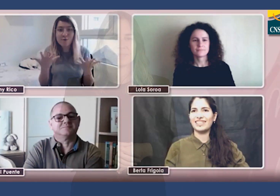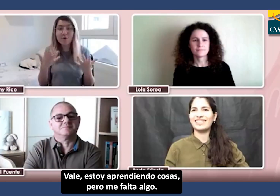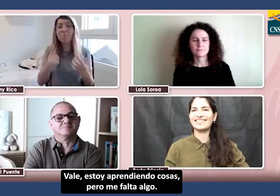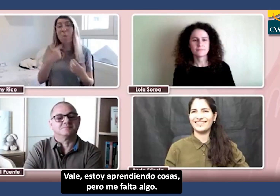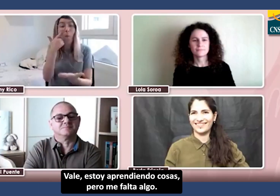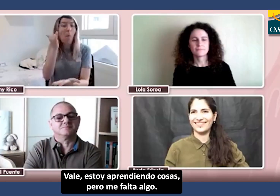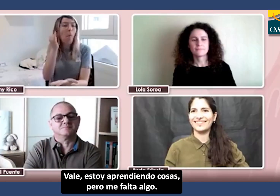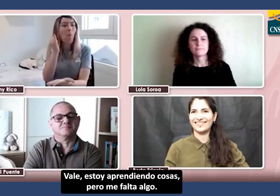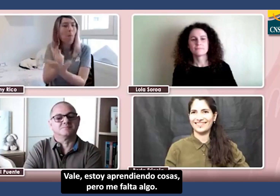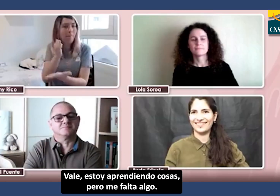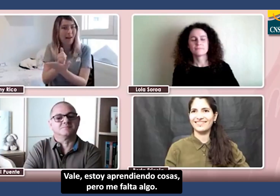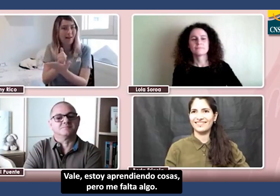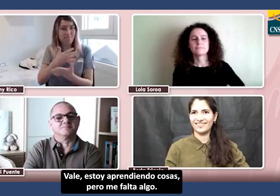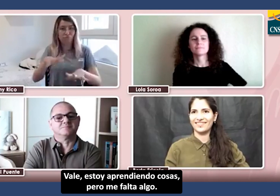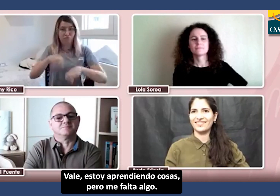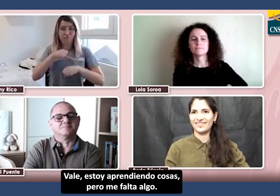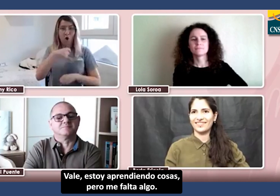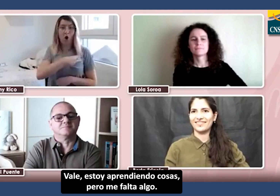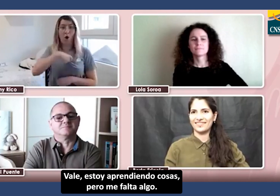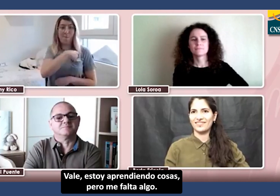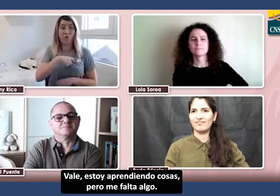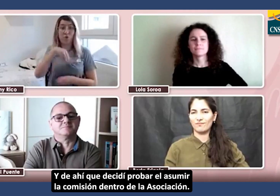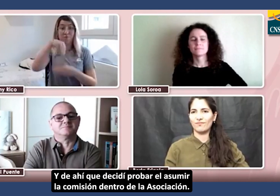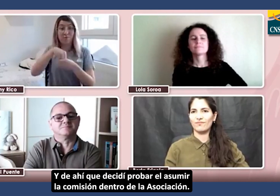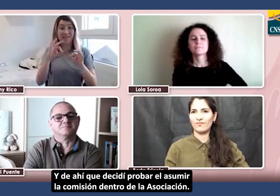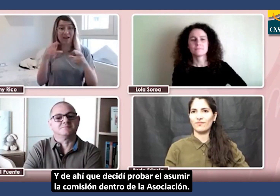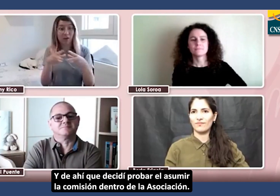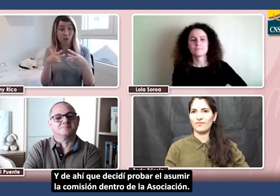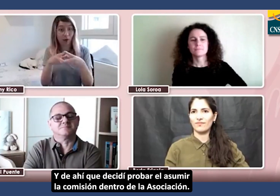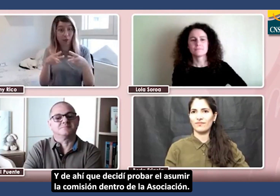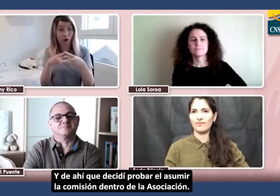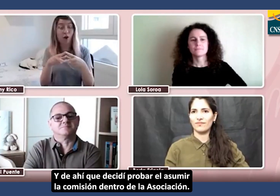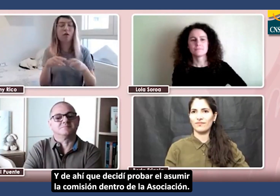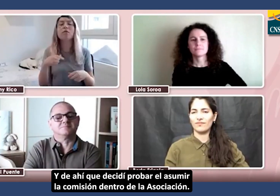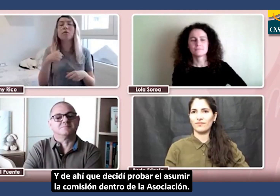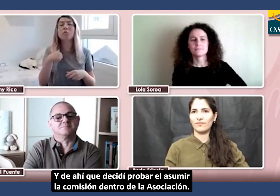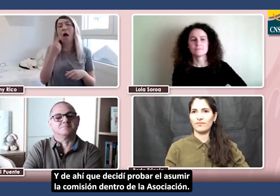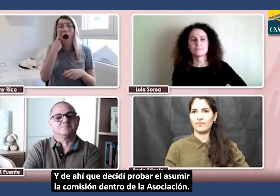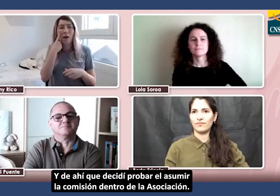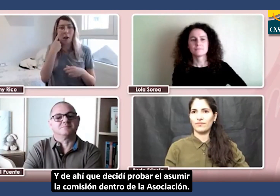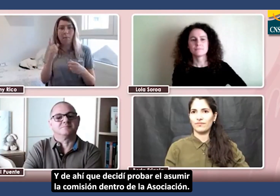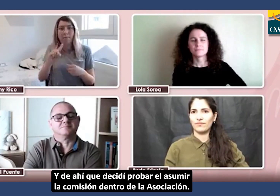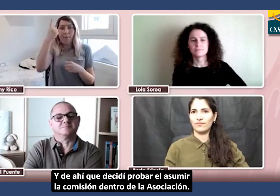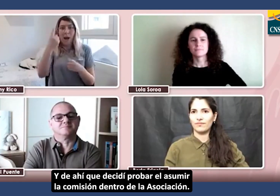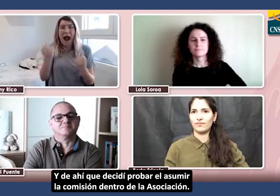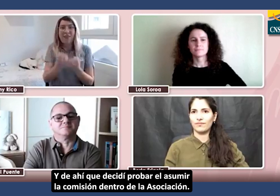Vale, estoy aprendiendo cosas, pero me falta algo y de ahí que decidí probar el asumir la comisión dentro de la